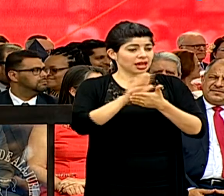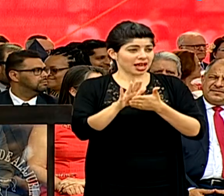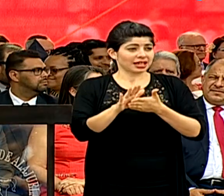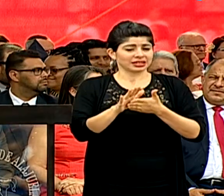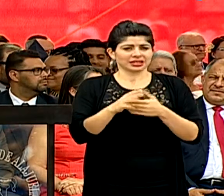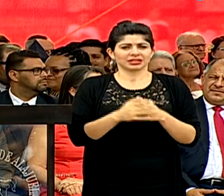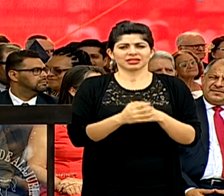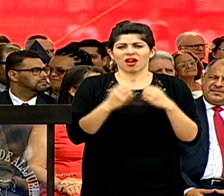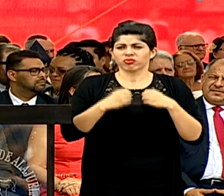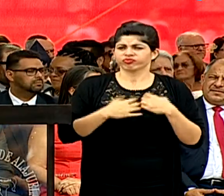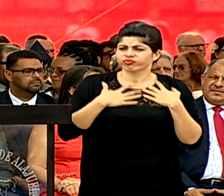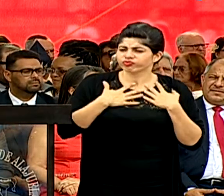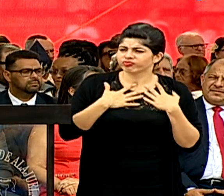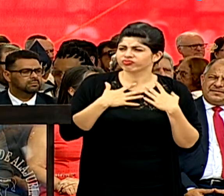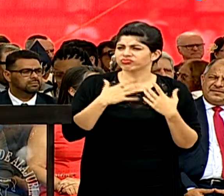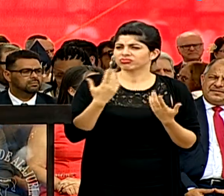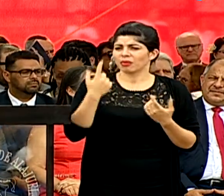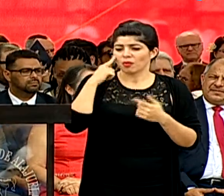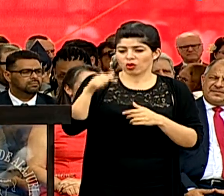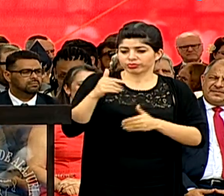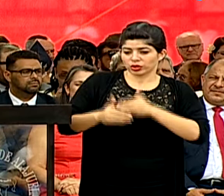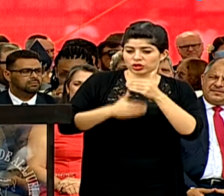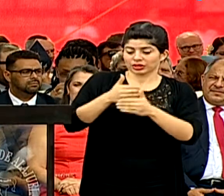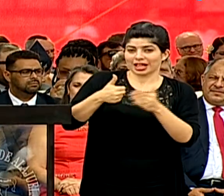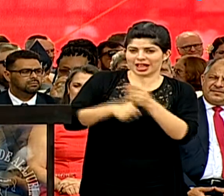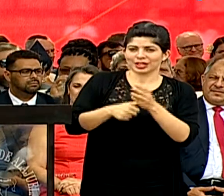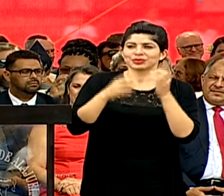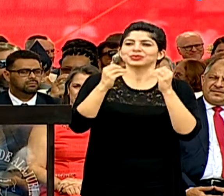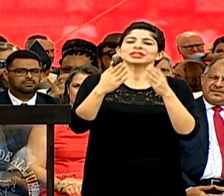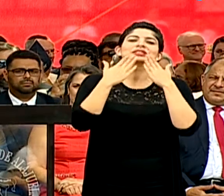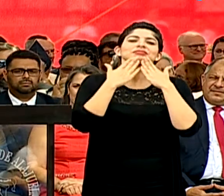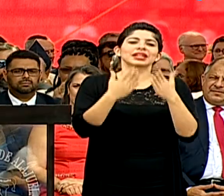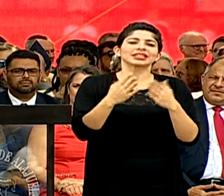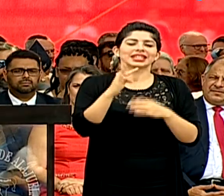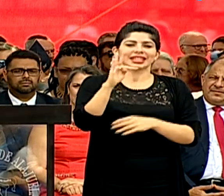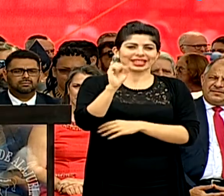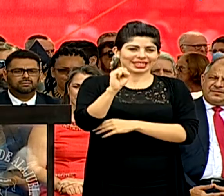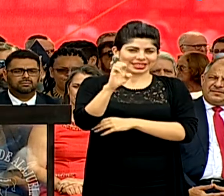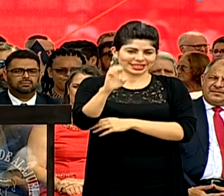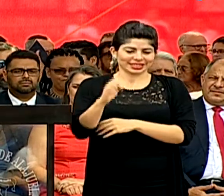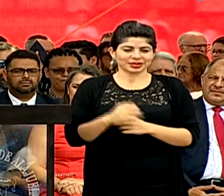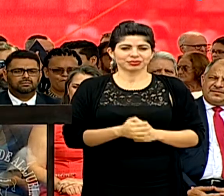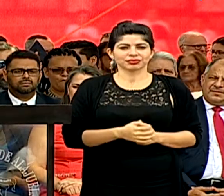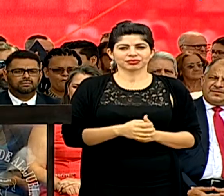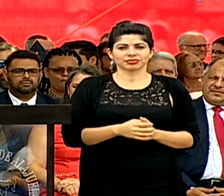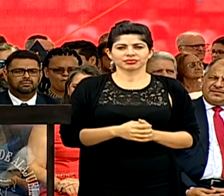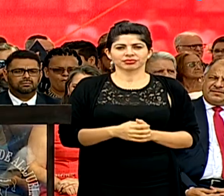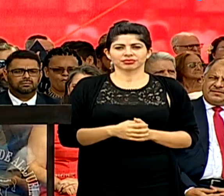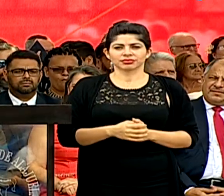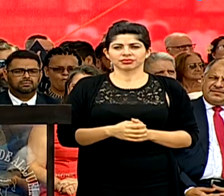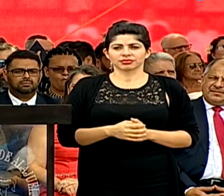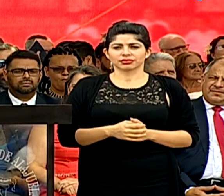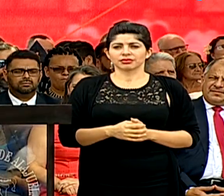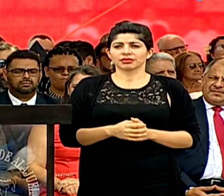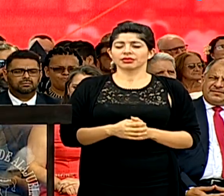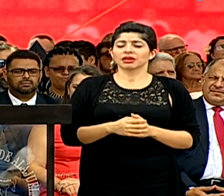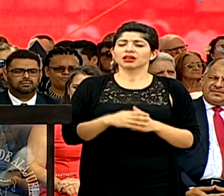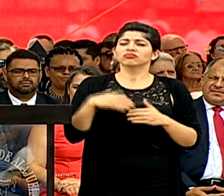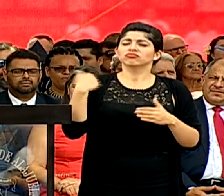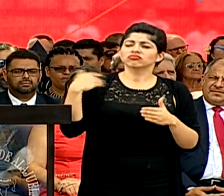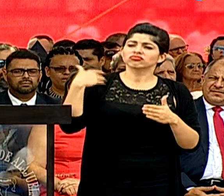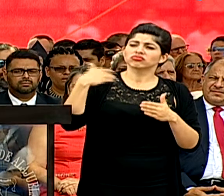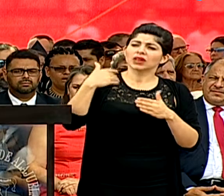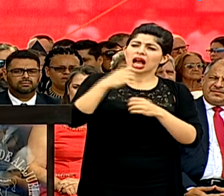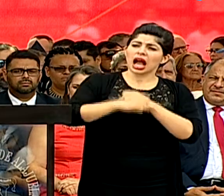promueve por el proceso electoral. Muchísimas gracias al tribunal electoral. Al pasar de los